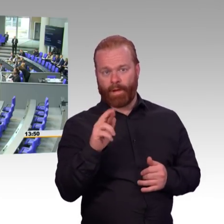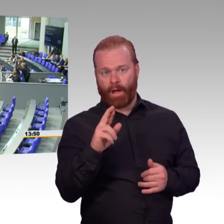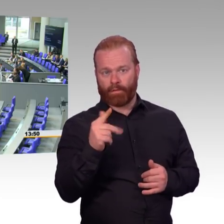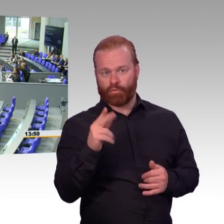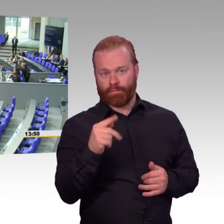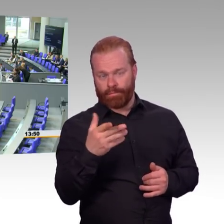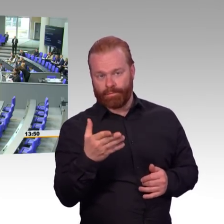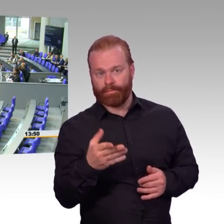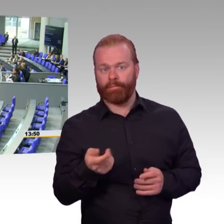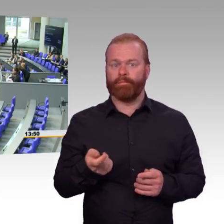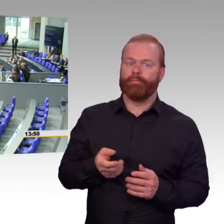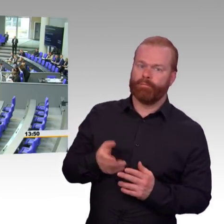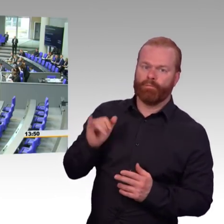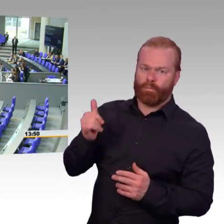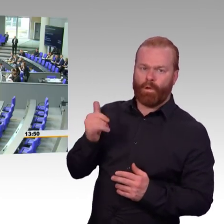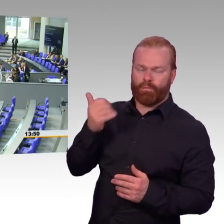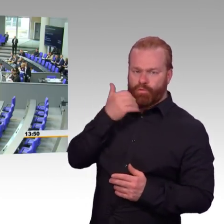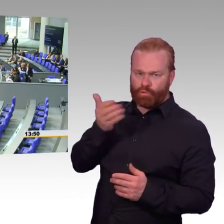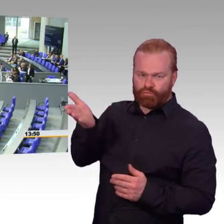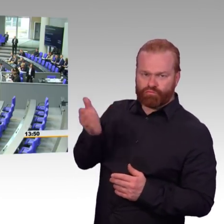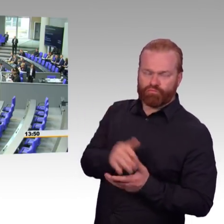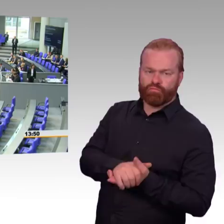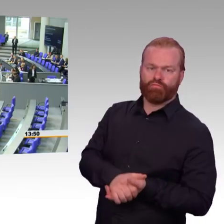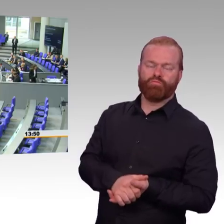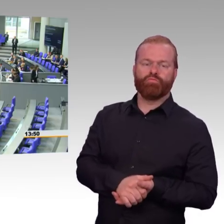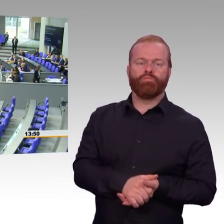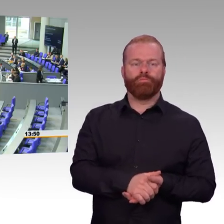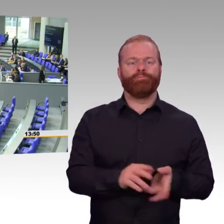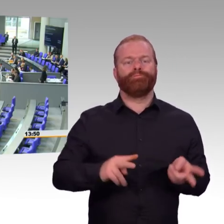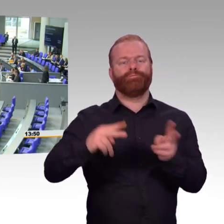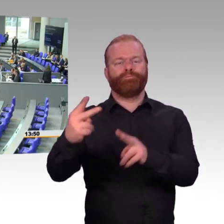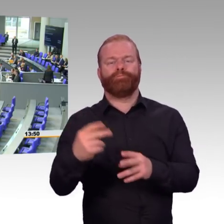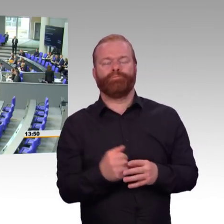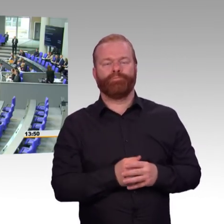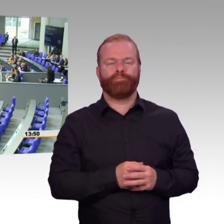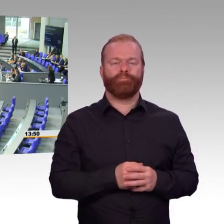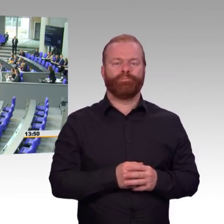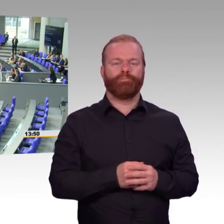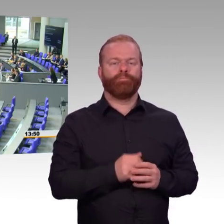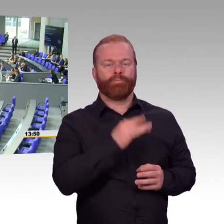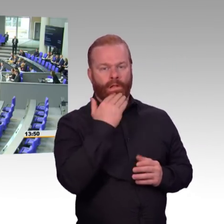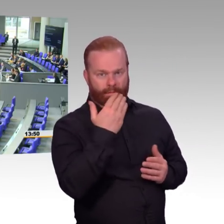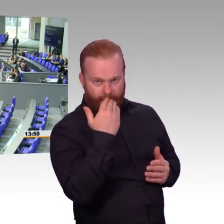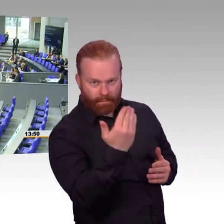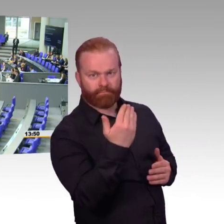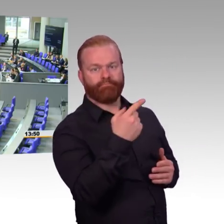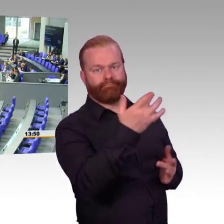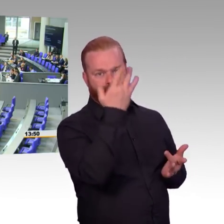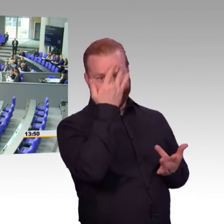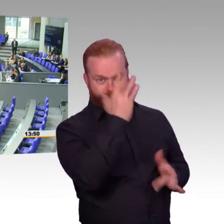Vielen Dank, dass Sie es zulassen. Herr Lenski, ich richte Ihnen die Annahme, dass Sie auch Mitglied in der Kohlekommission waren. Dann müsste Ihnen eigentlich bekannt sein, dass